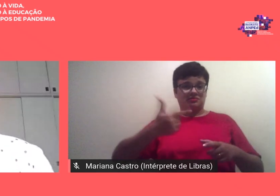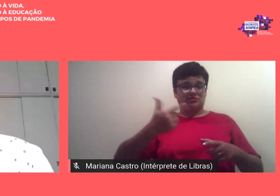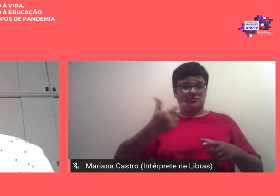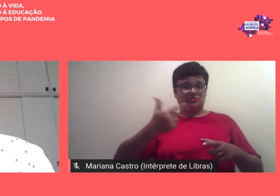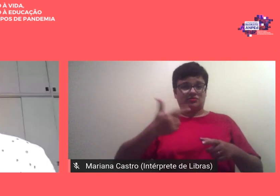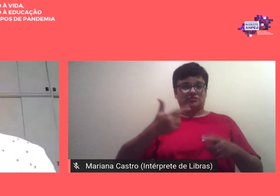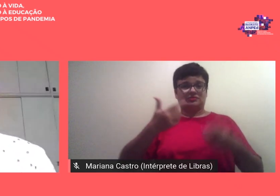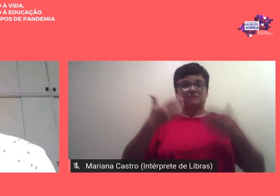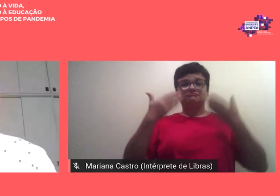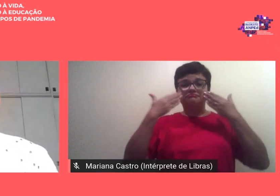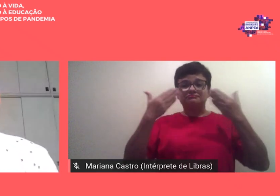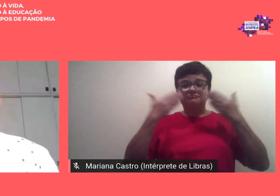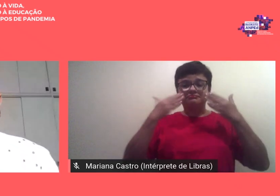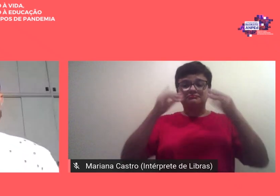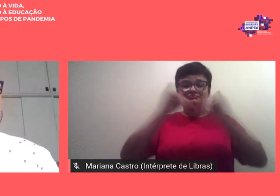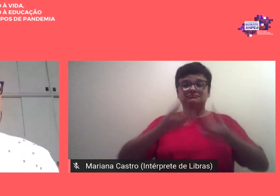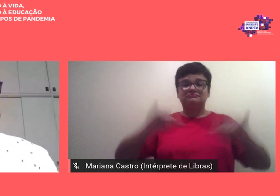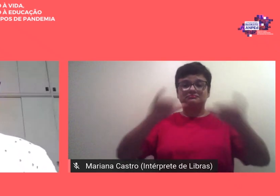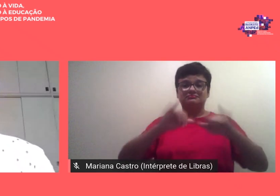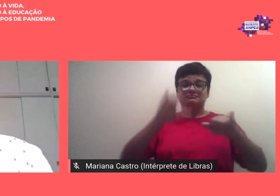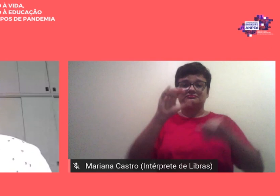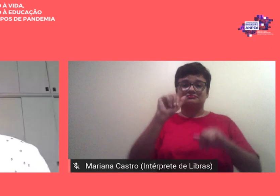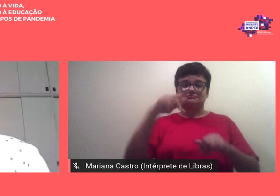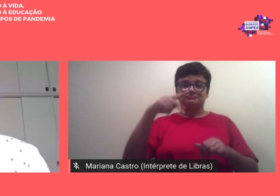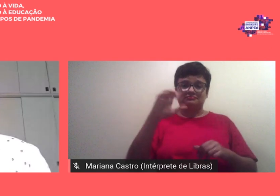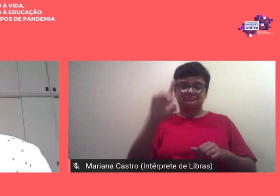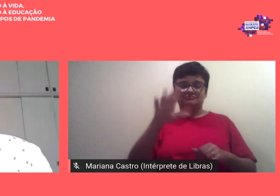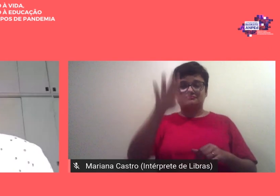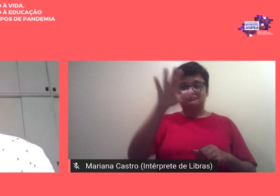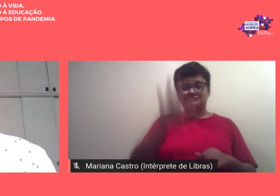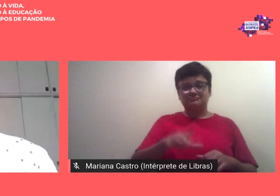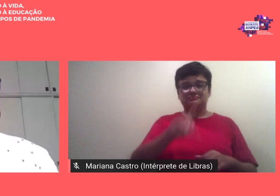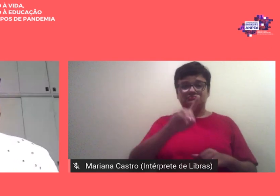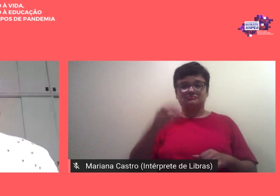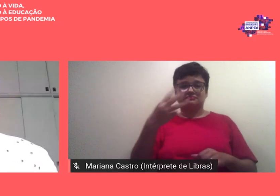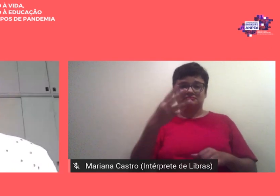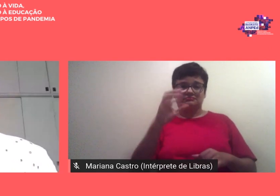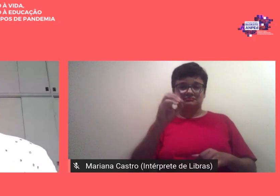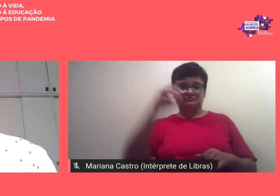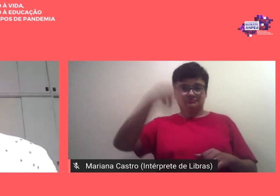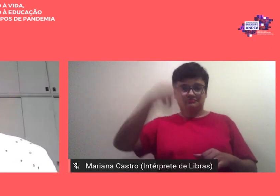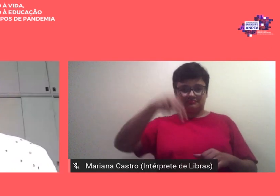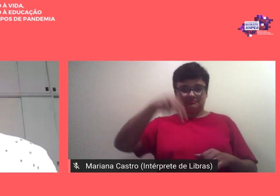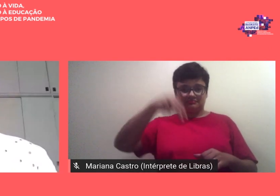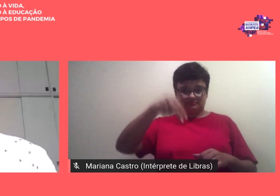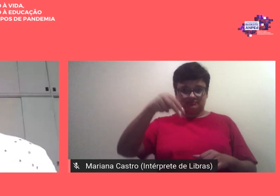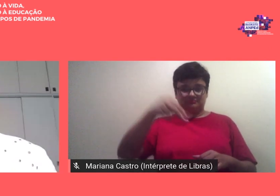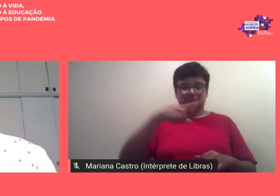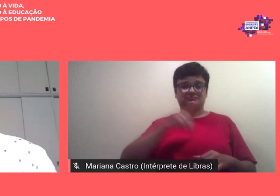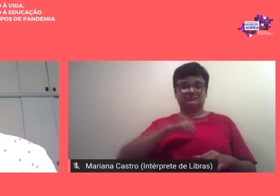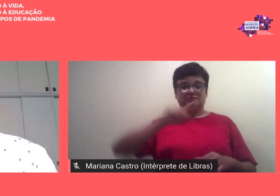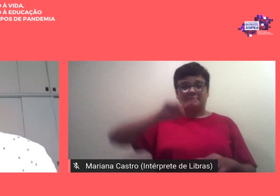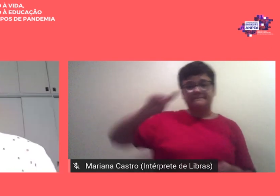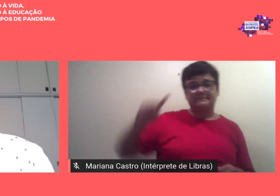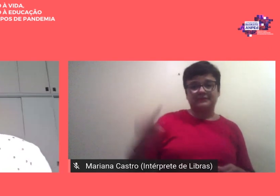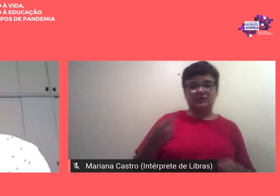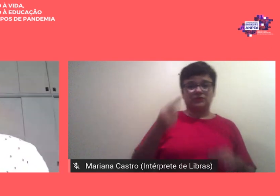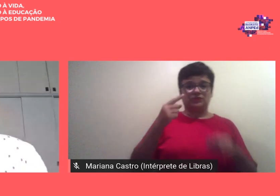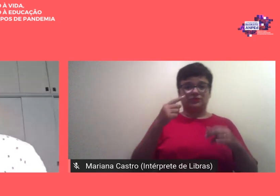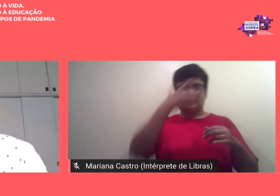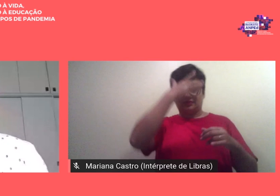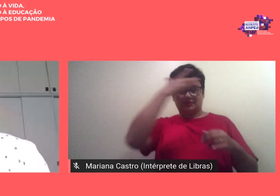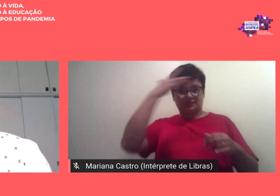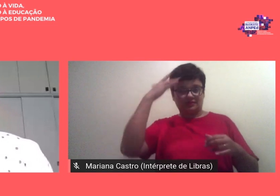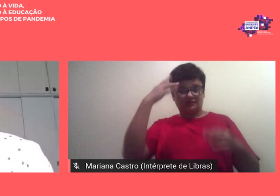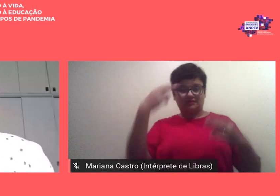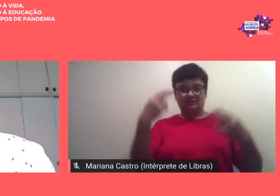que abriu as atividades da nossa Amped na tarde do dia 30 de novembro contou com quase mil visualizações a solenidade